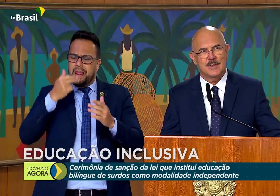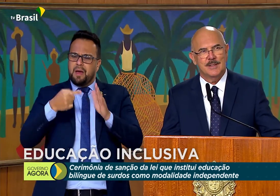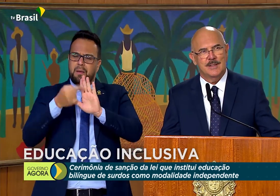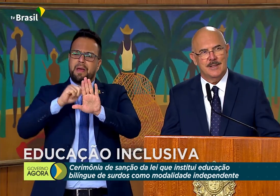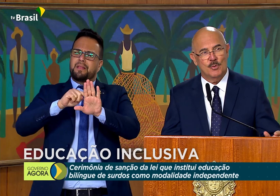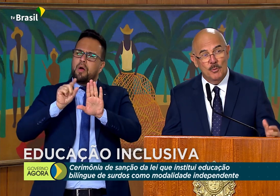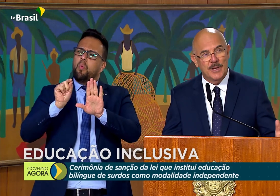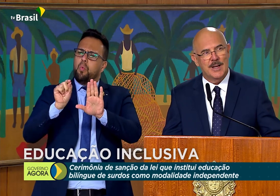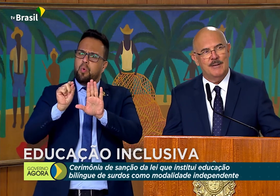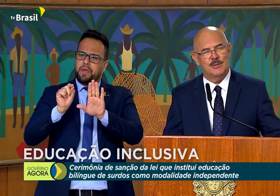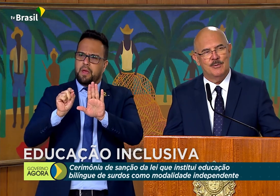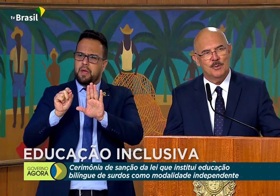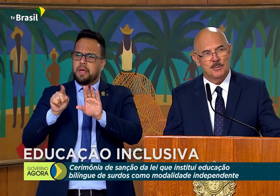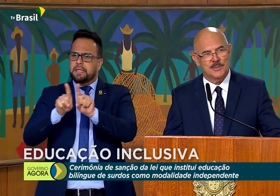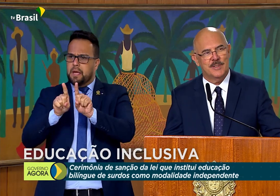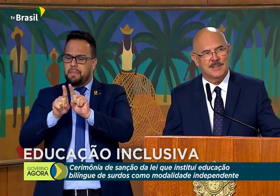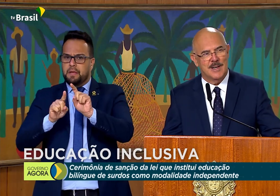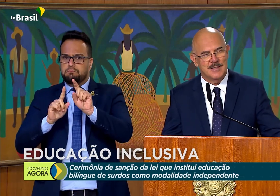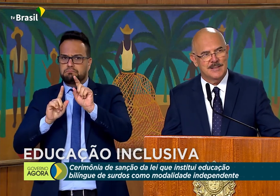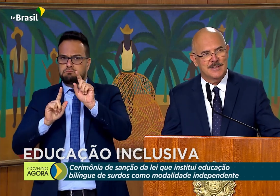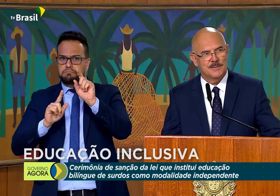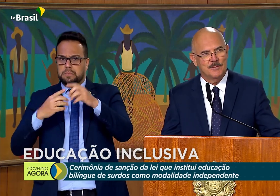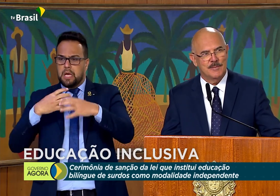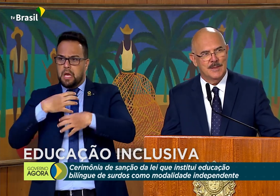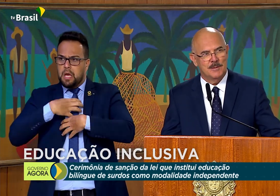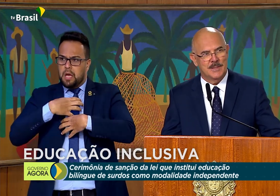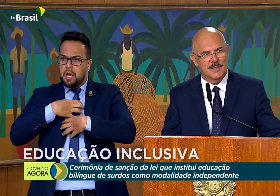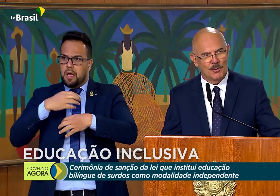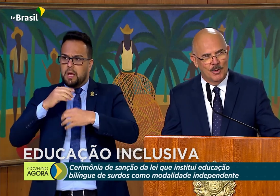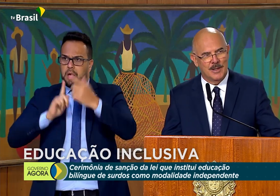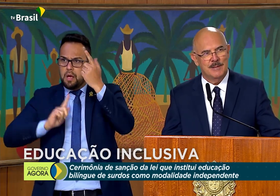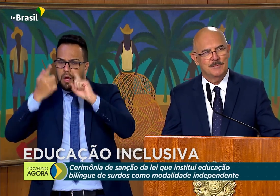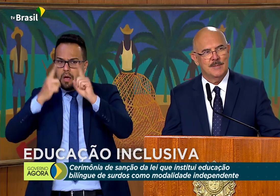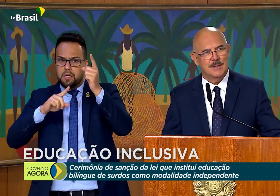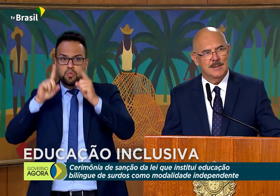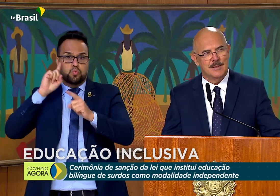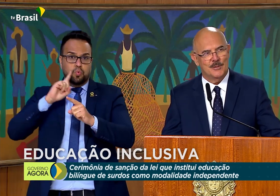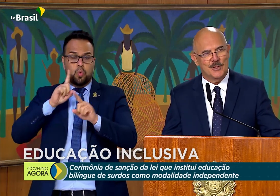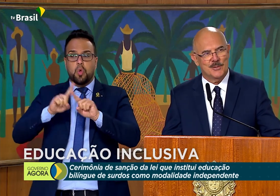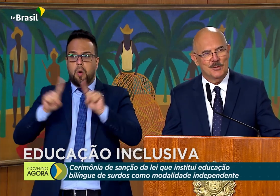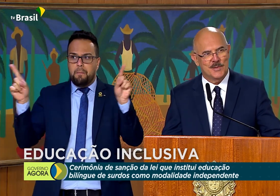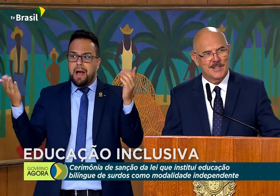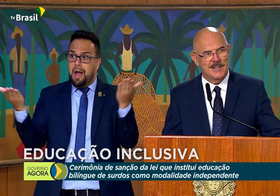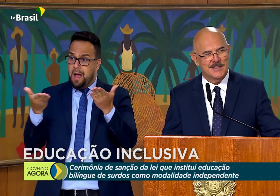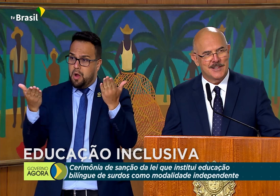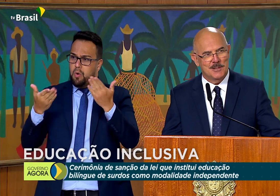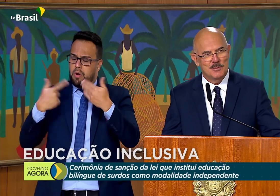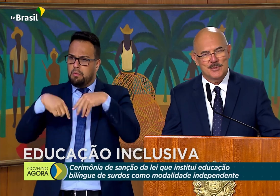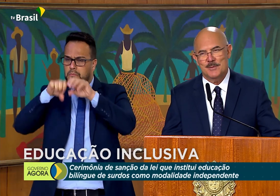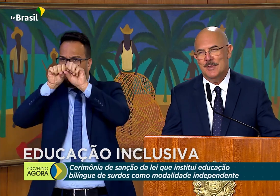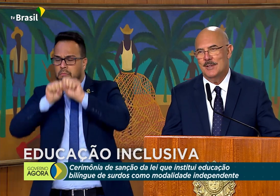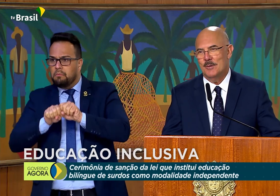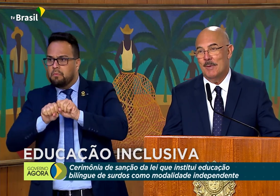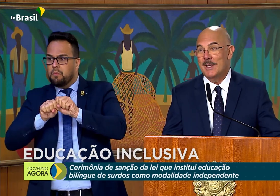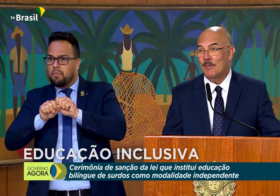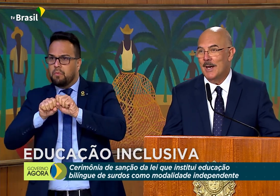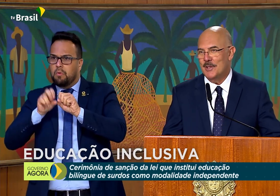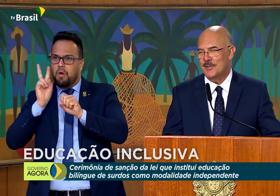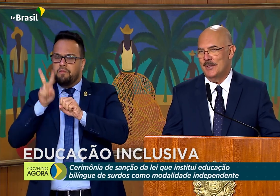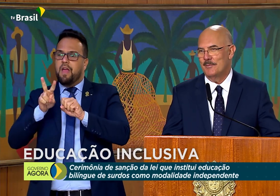comunicavam algumas verdades. Mas agora nós oficializamos uma linguagem.